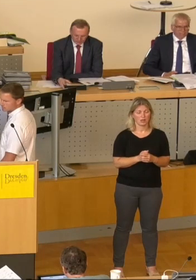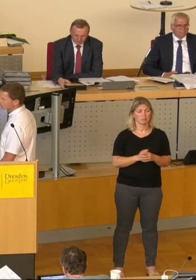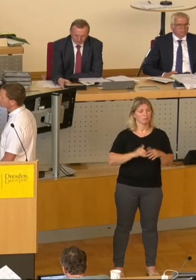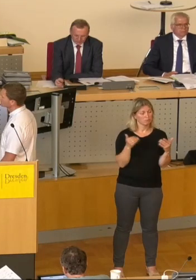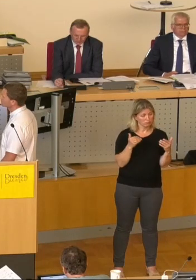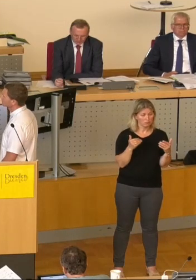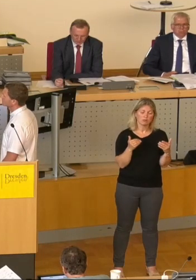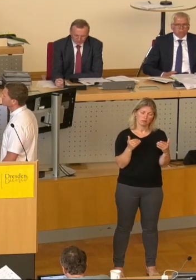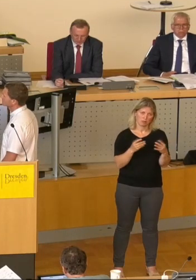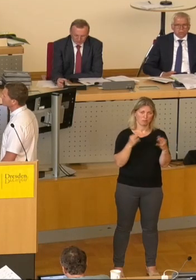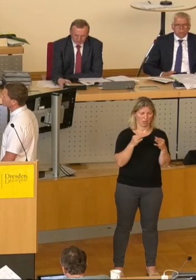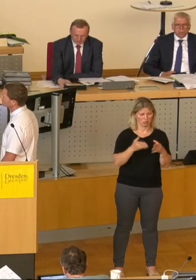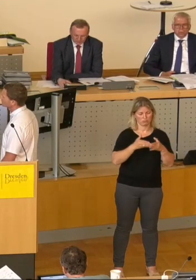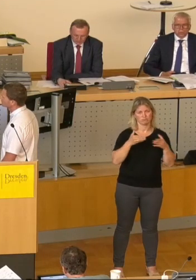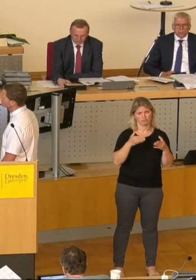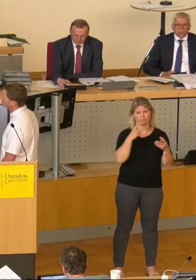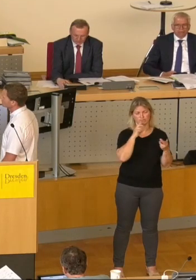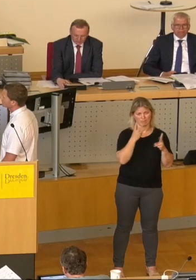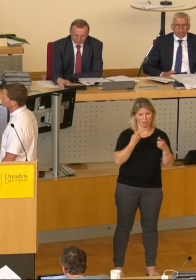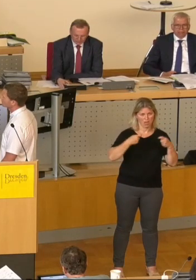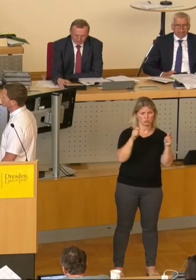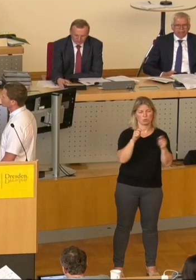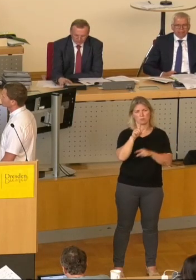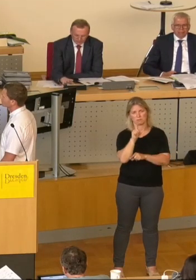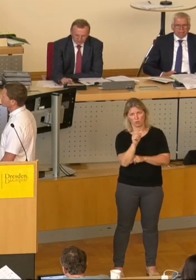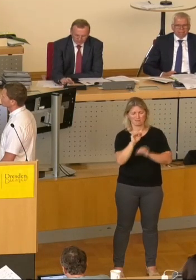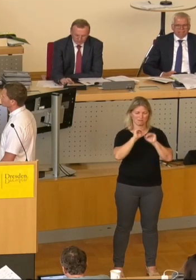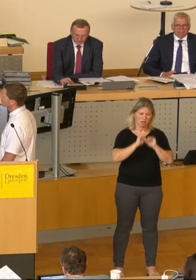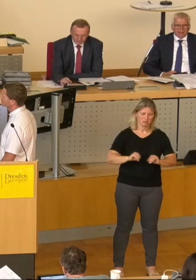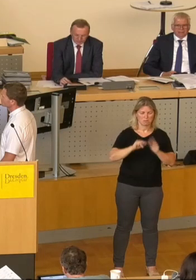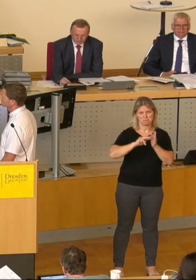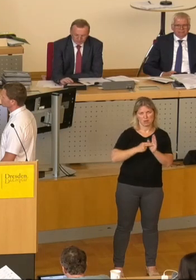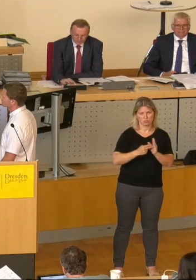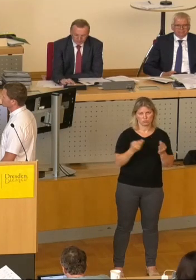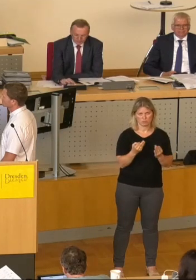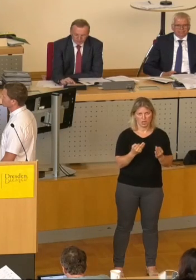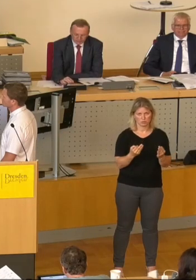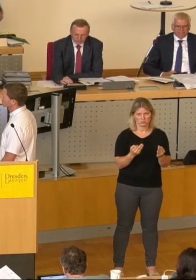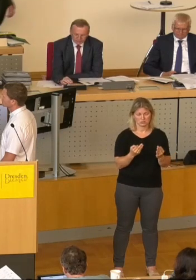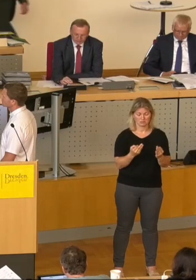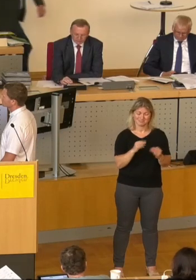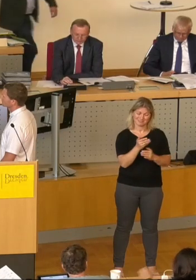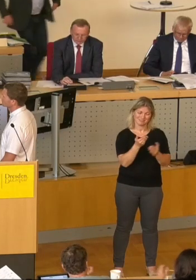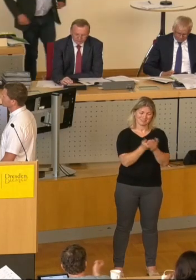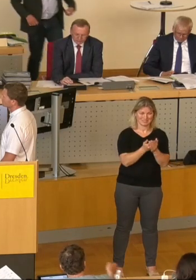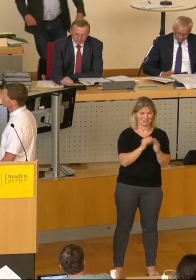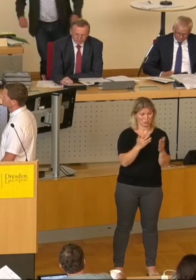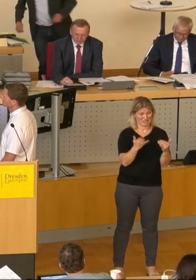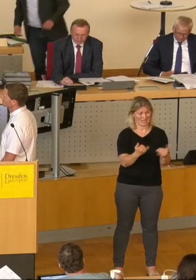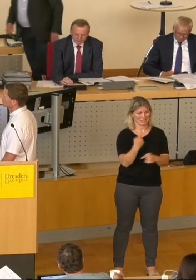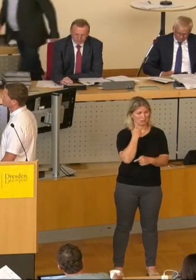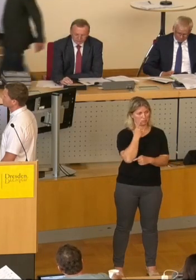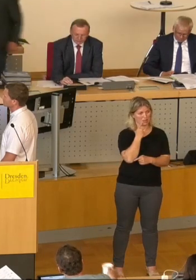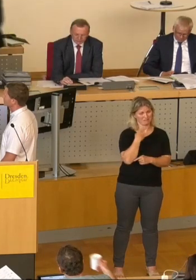Ausbau erforderlich wäre. Dazu muss eine Planung hergestellt werden. Und da ist in der Tat die Straße derzeit im Budget